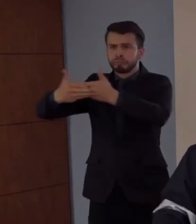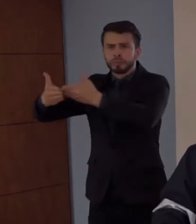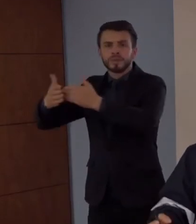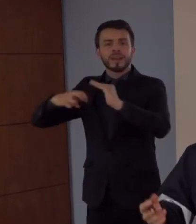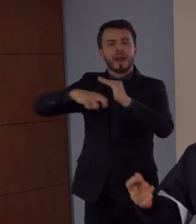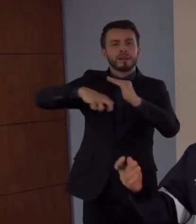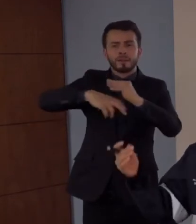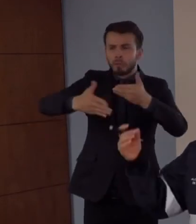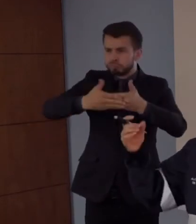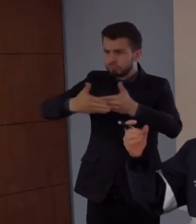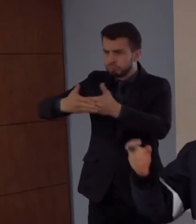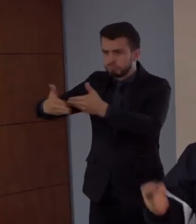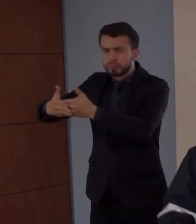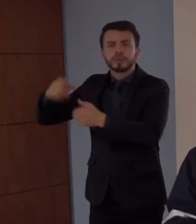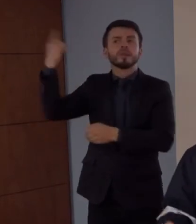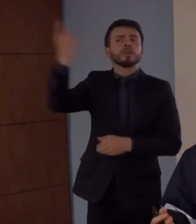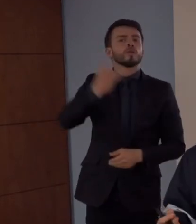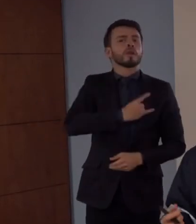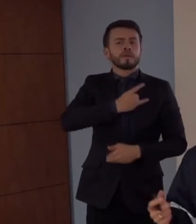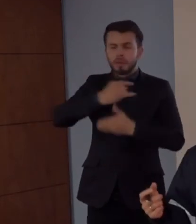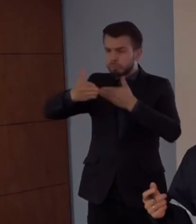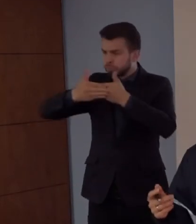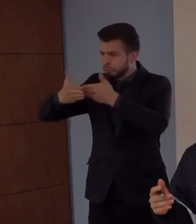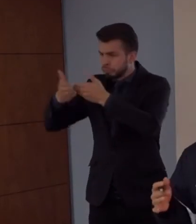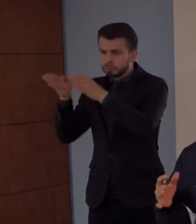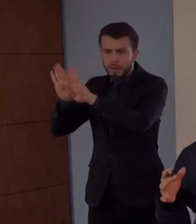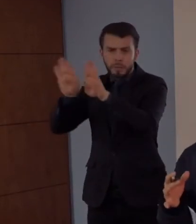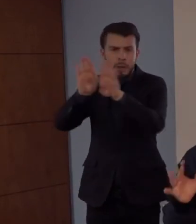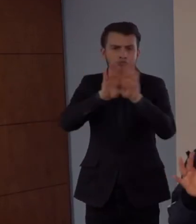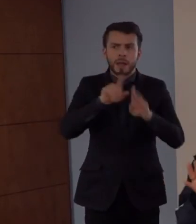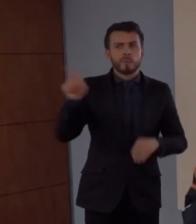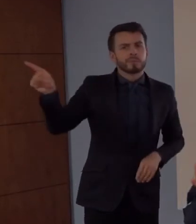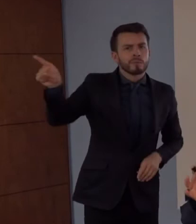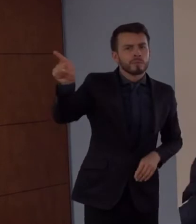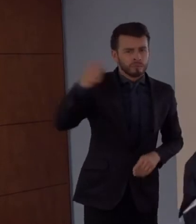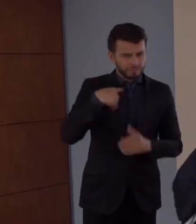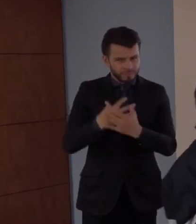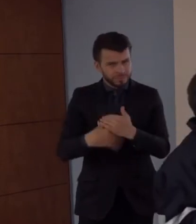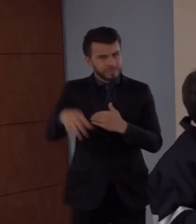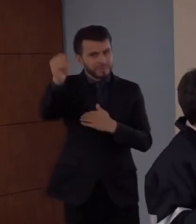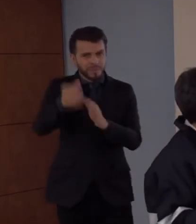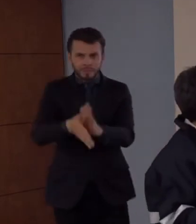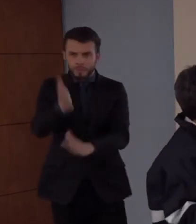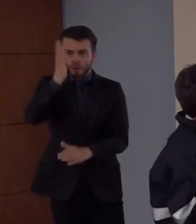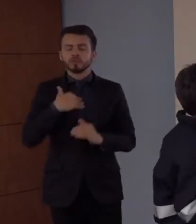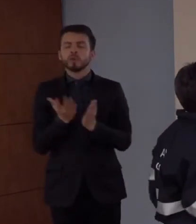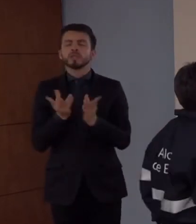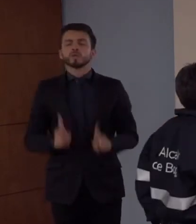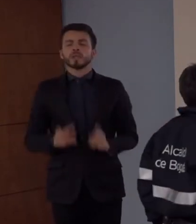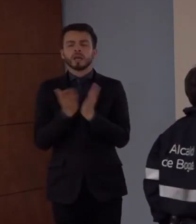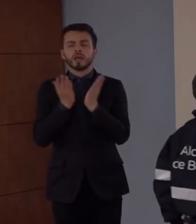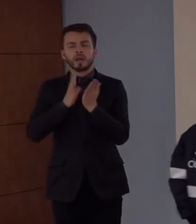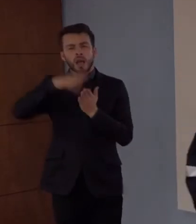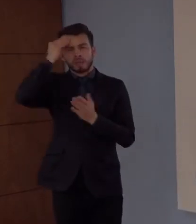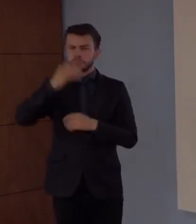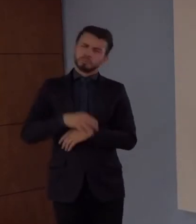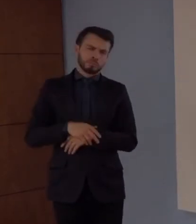jardines están abiertos, ni las universidades están abiertas. No tendría razón de salir.